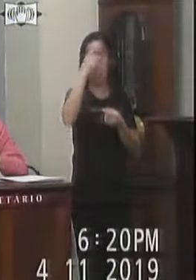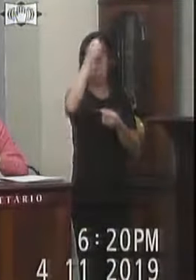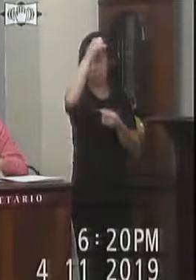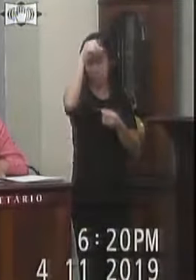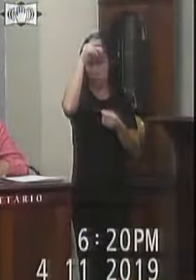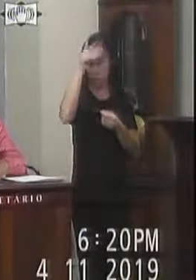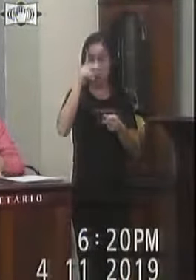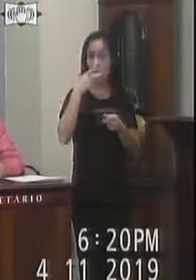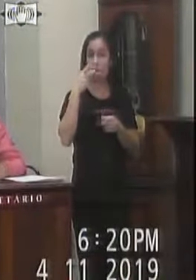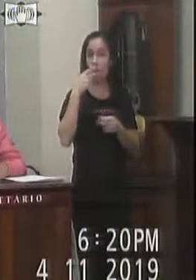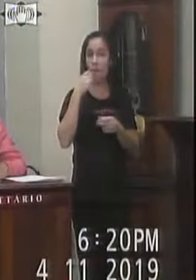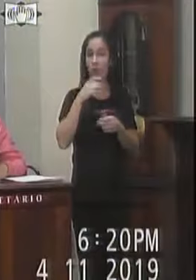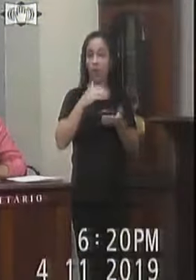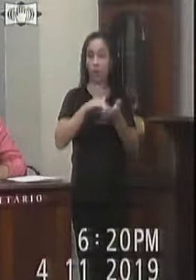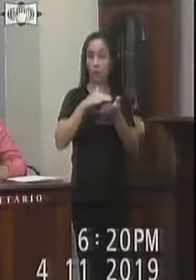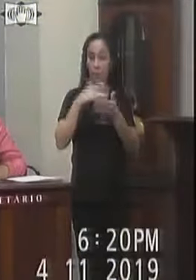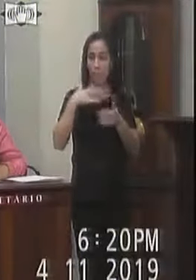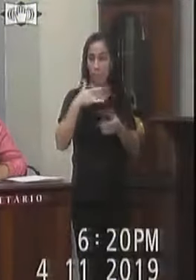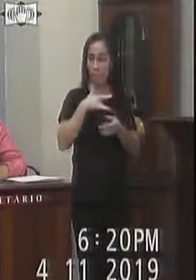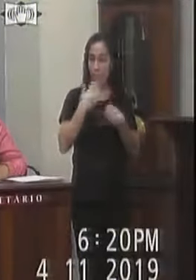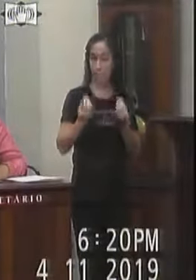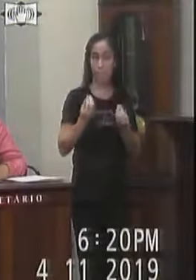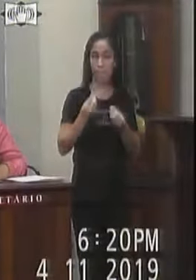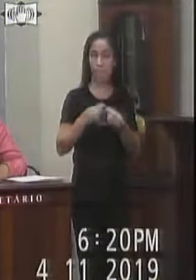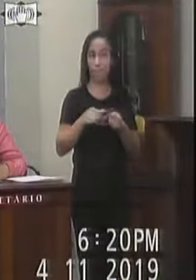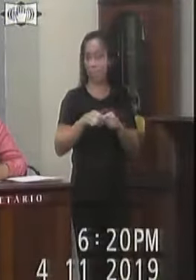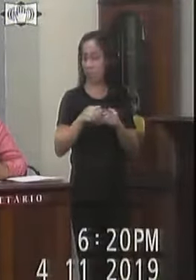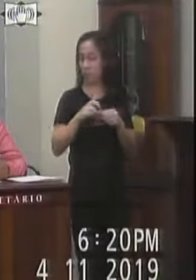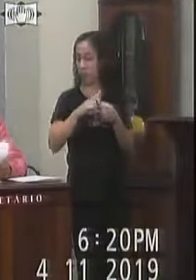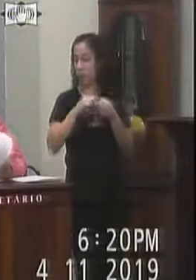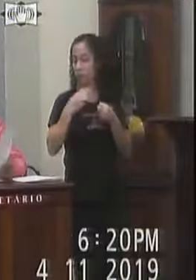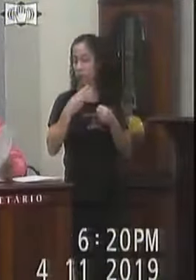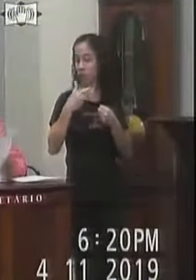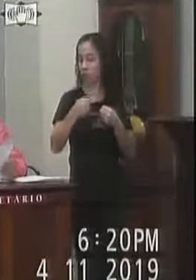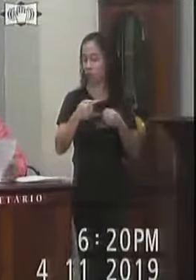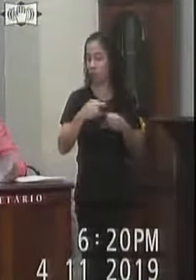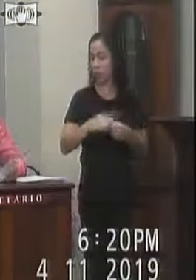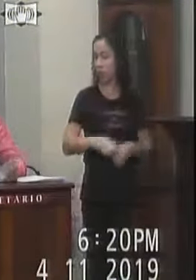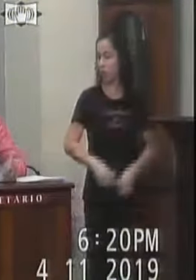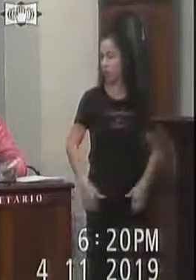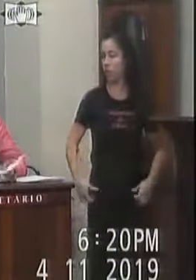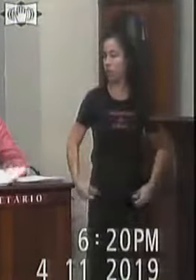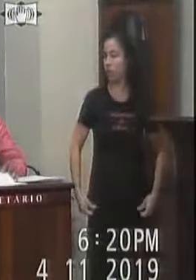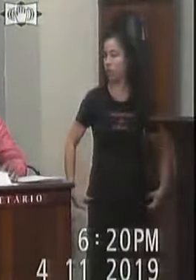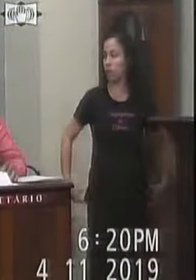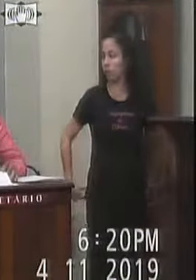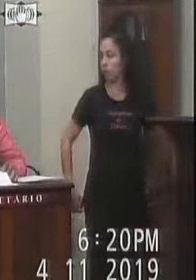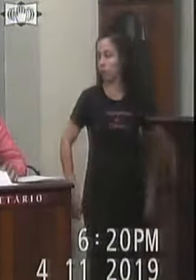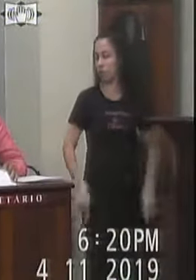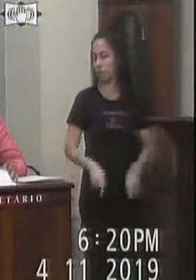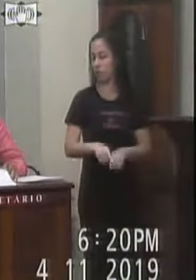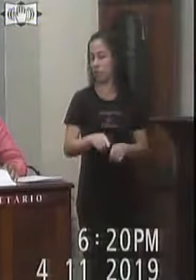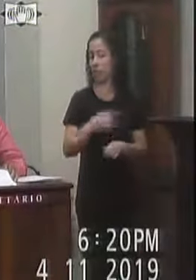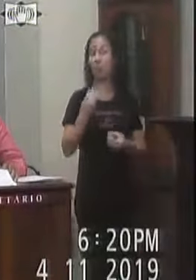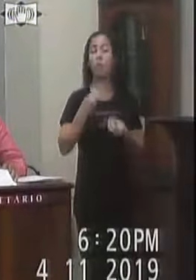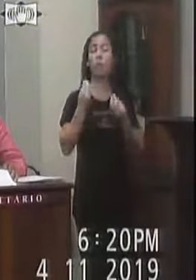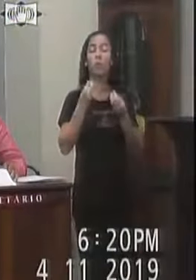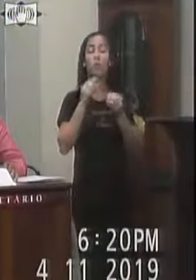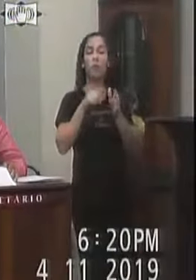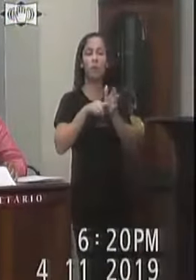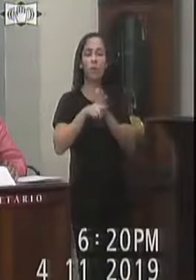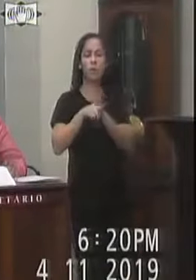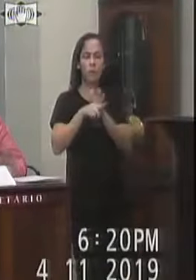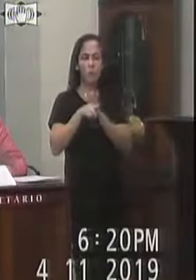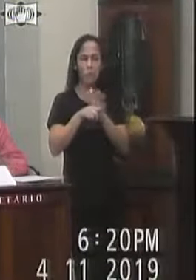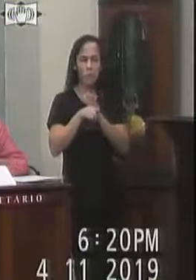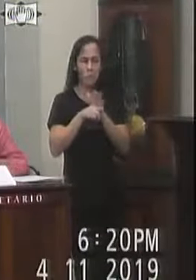Mandamento de natureza Constitucional Constando o artigo 37 Da Constituição Da fundamentação O devido projeto